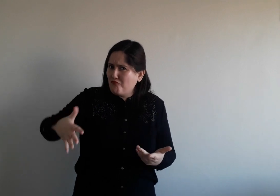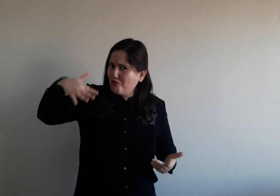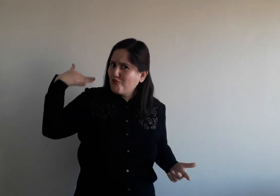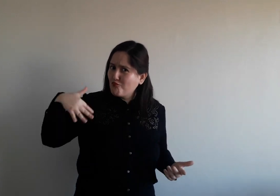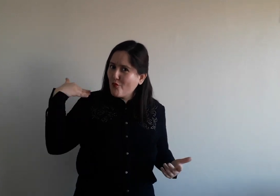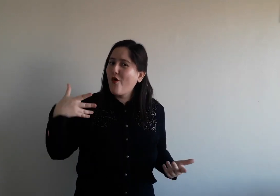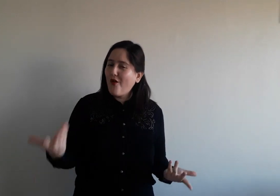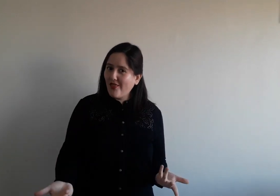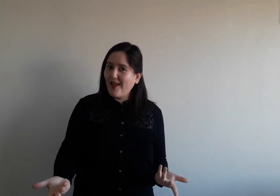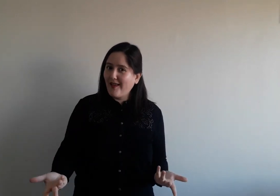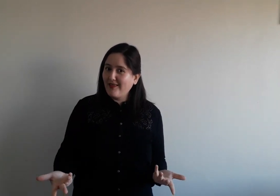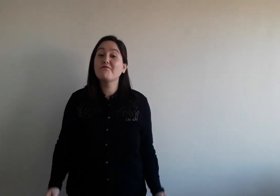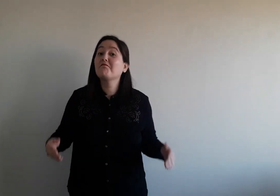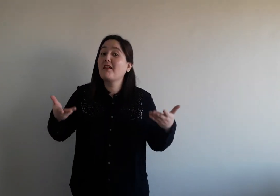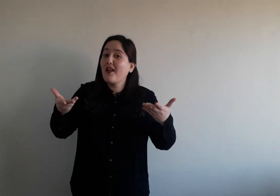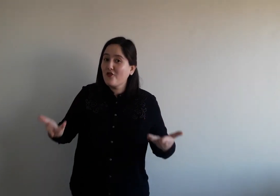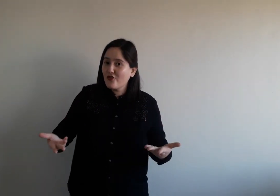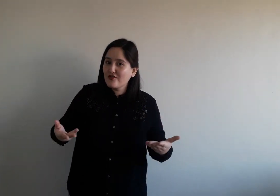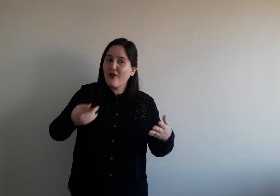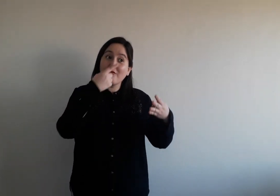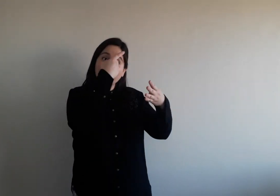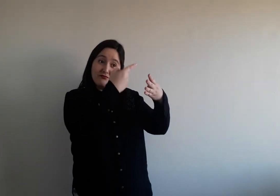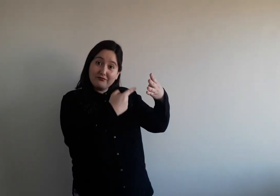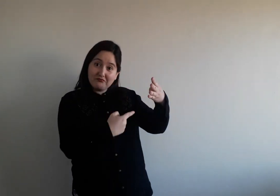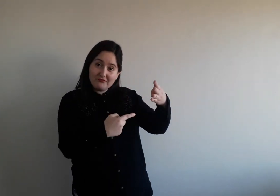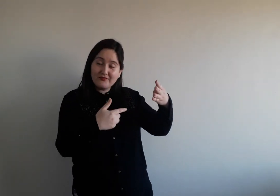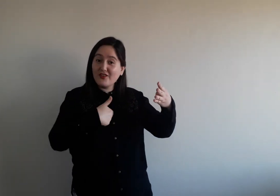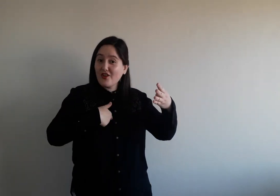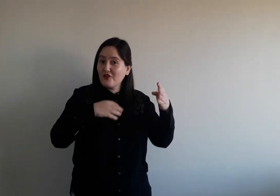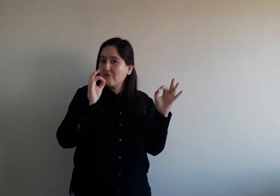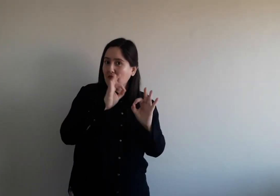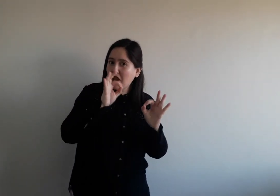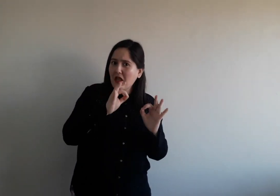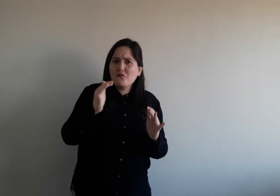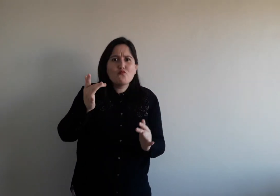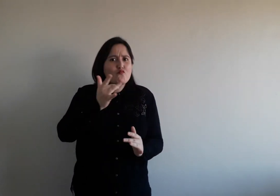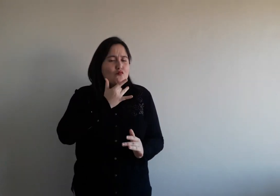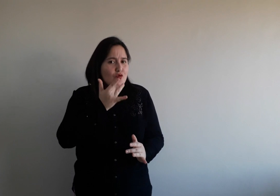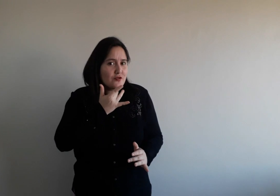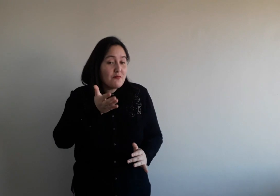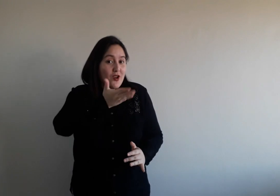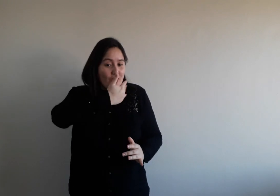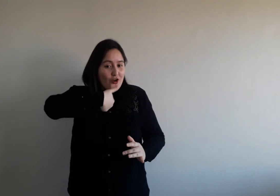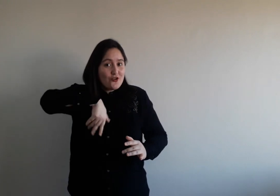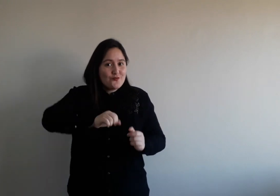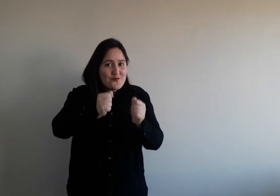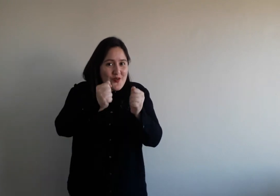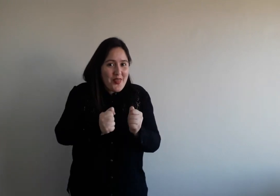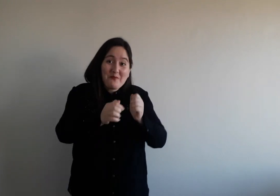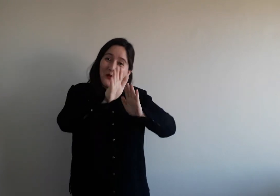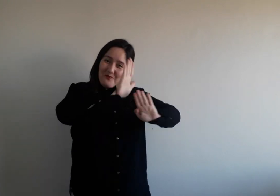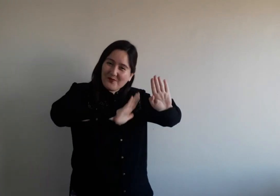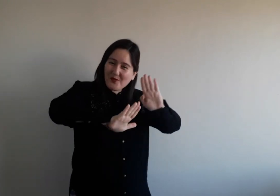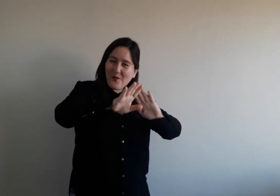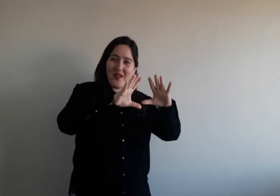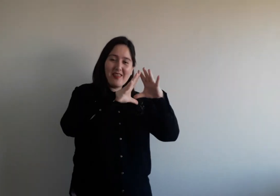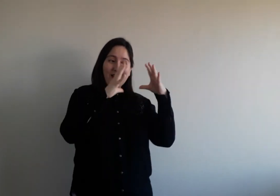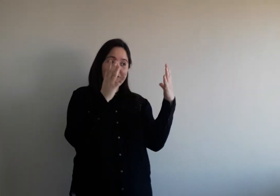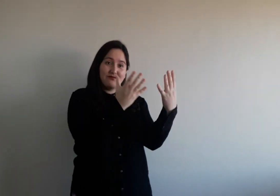nosotros podamos respirar. Por lo tanto, es muy importante. Bueno, esos son algunos consejos que son simples para que nosotros